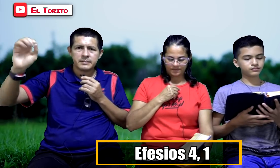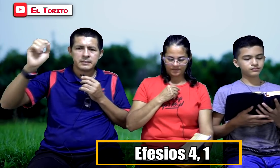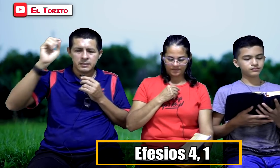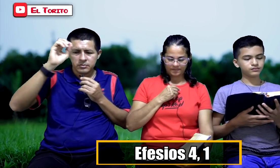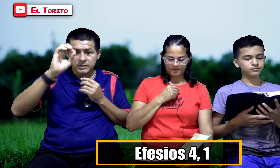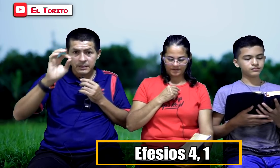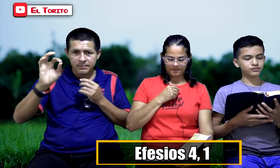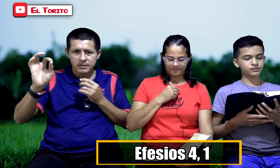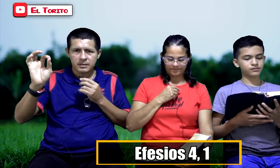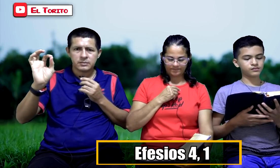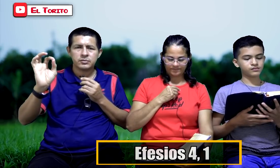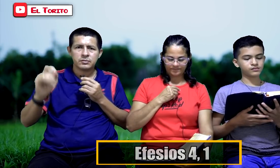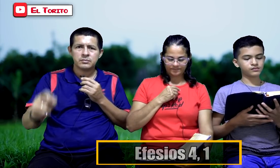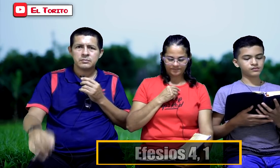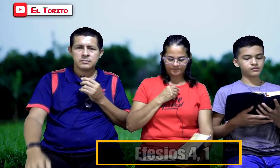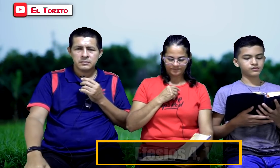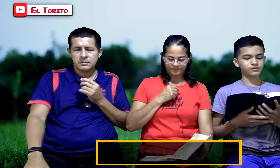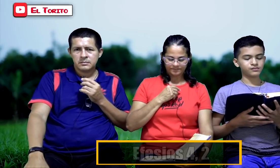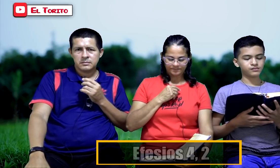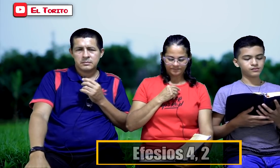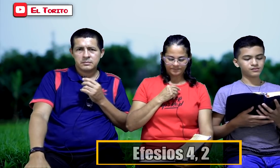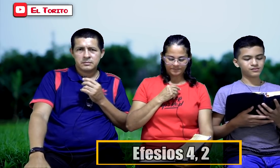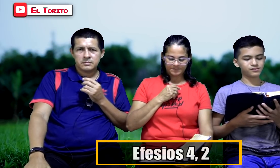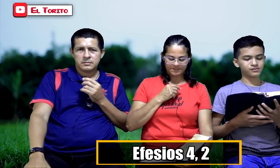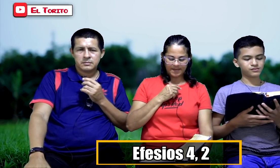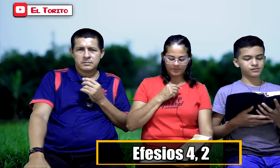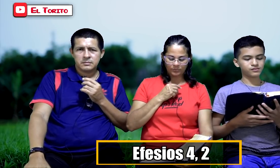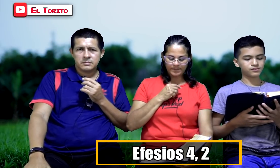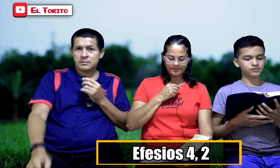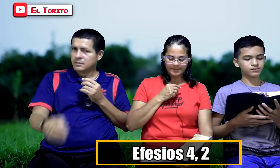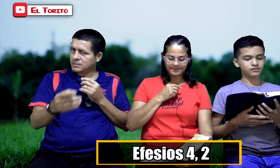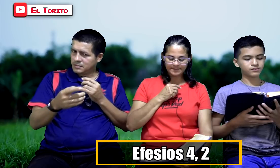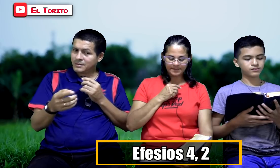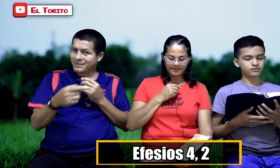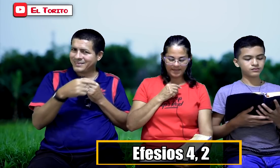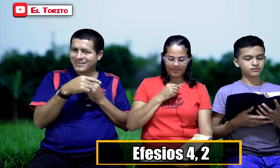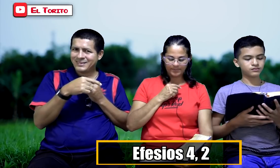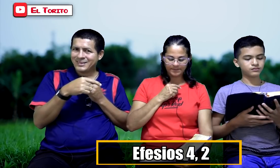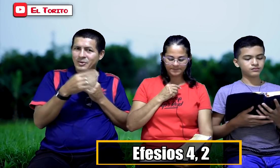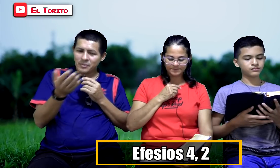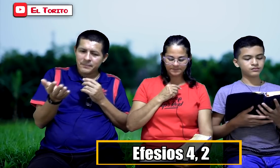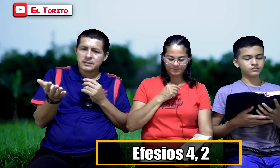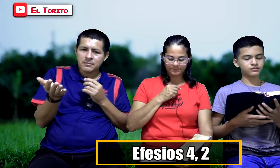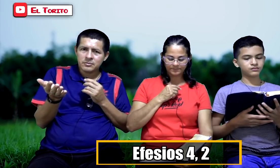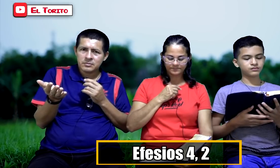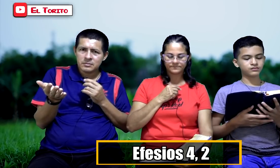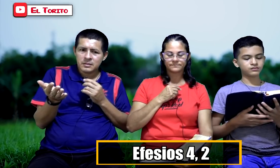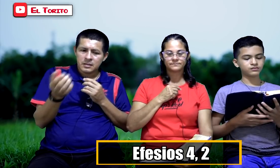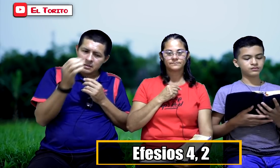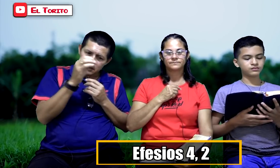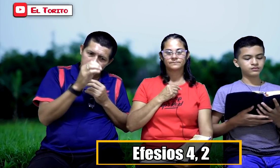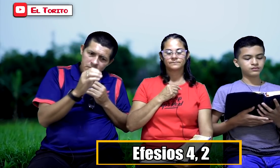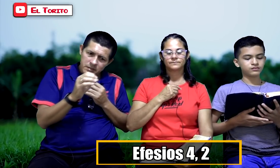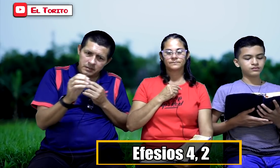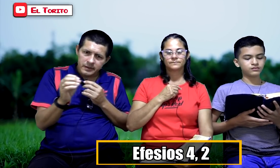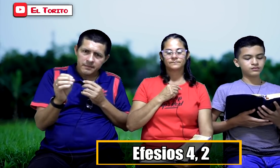Evangelio, de la predicación. Sean humildes y amables. ¿Cómo empezamos? La humildad.